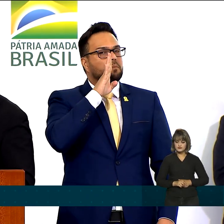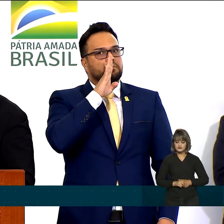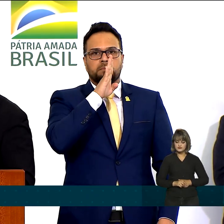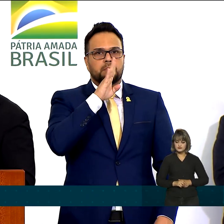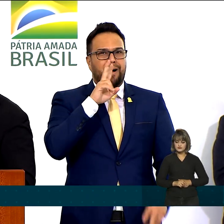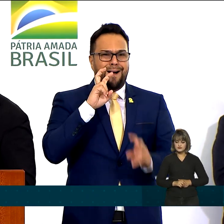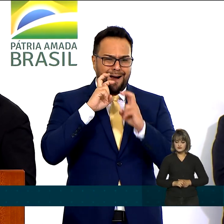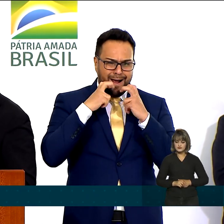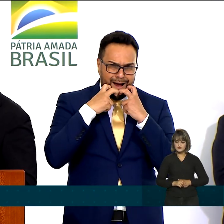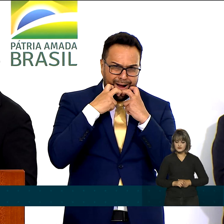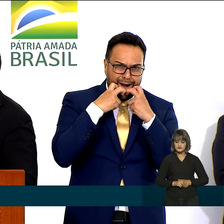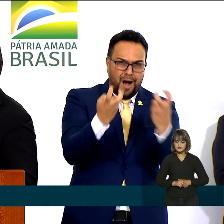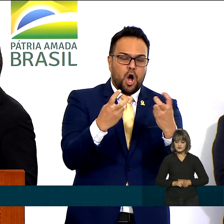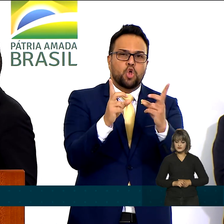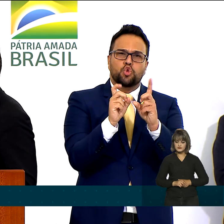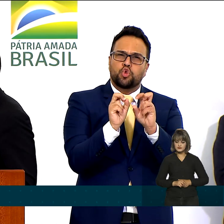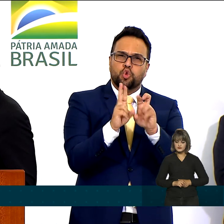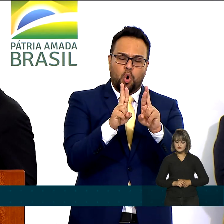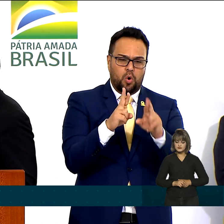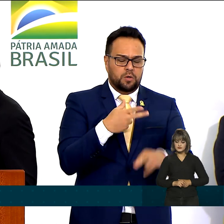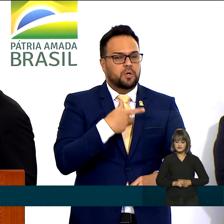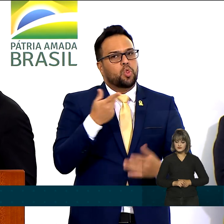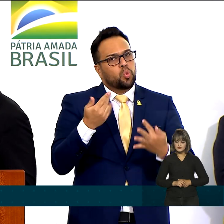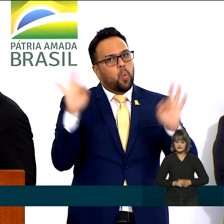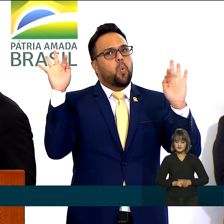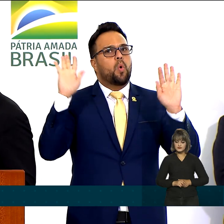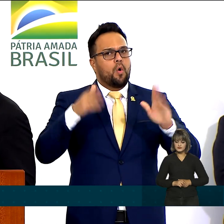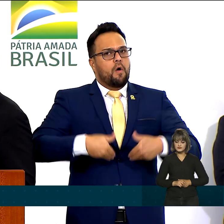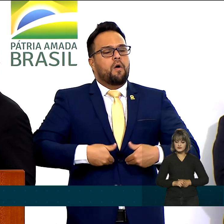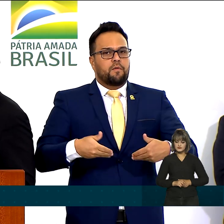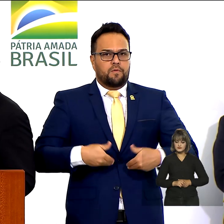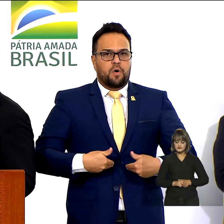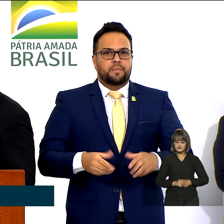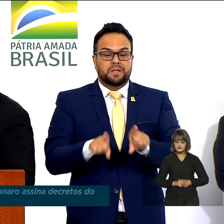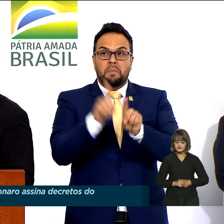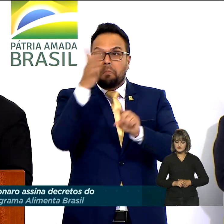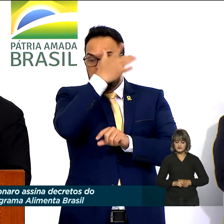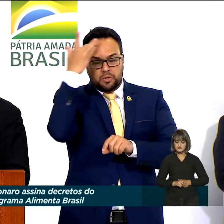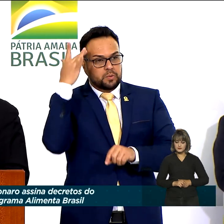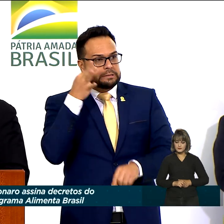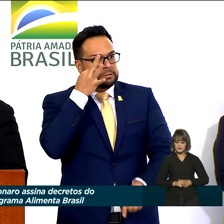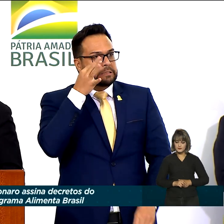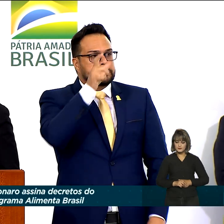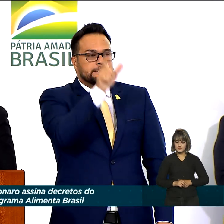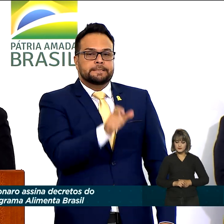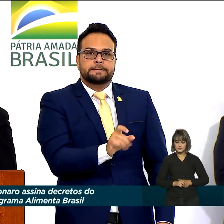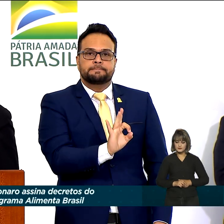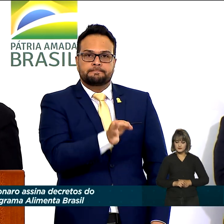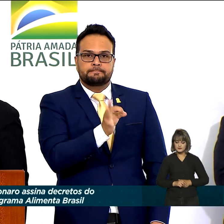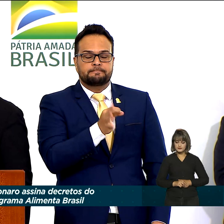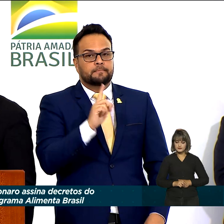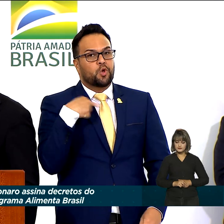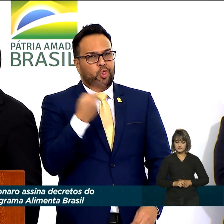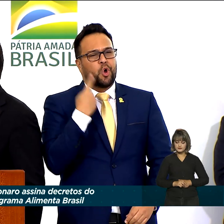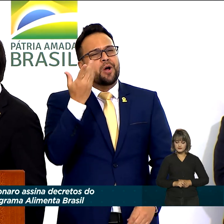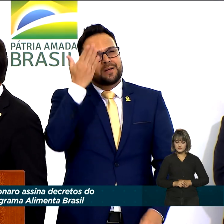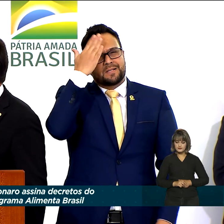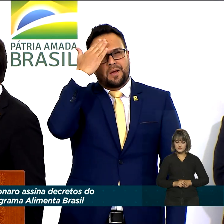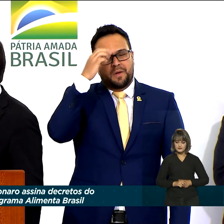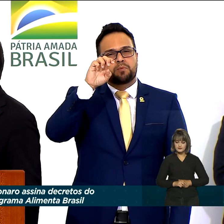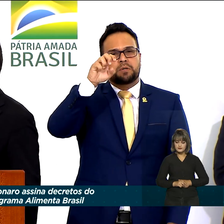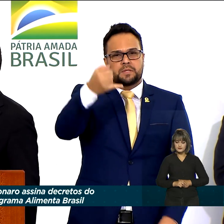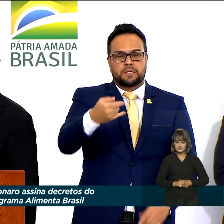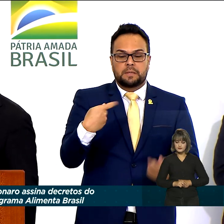e ela dói para quem sente e para quem vê. Todos nós sabemos que